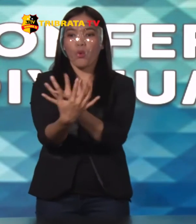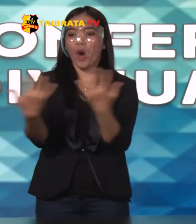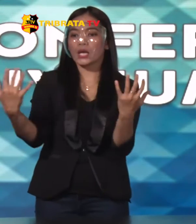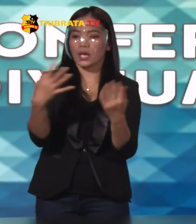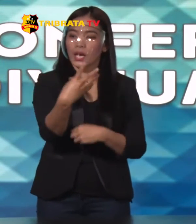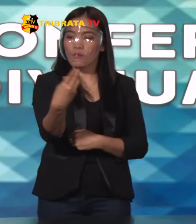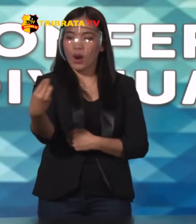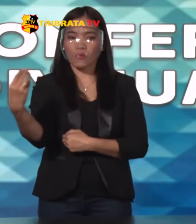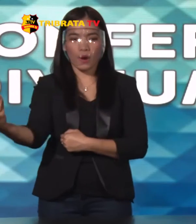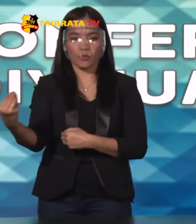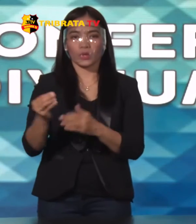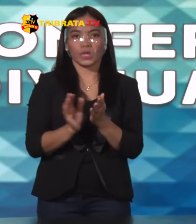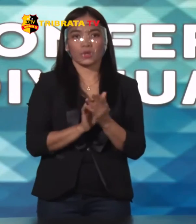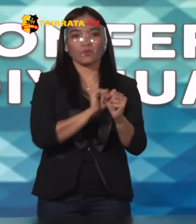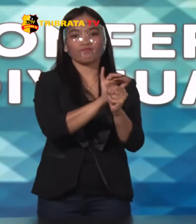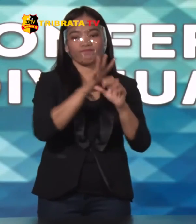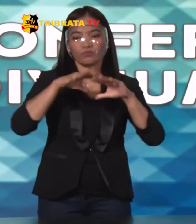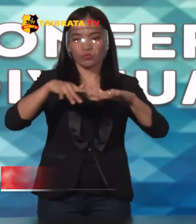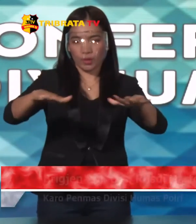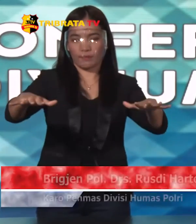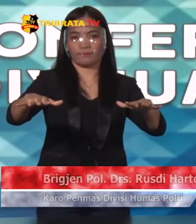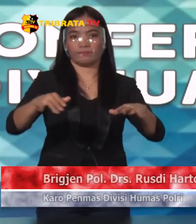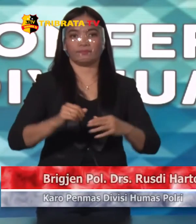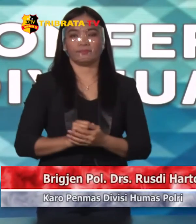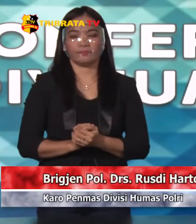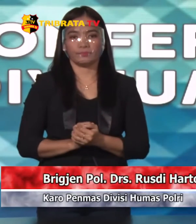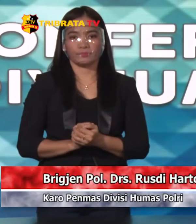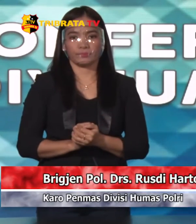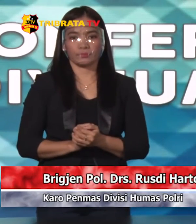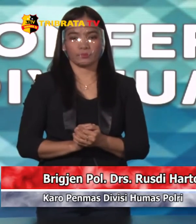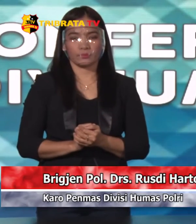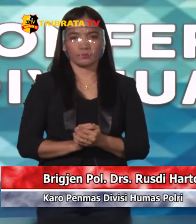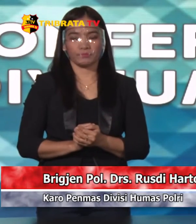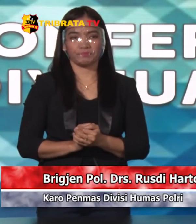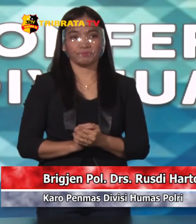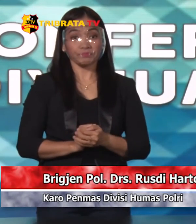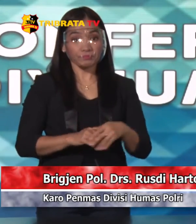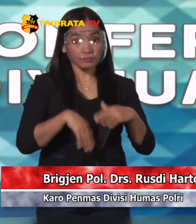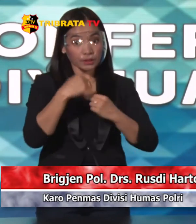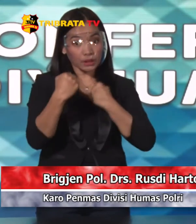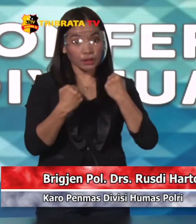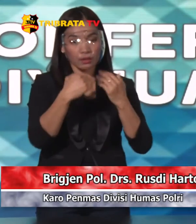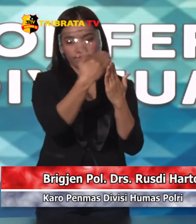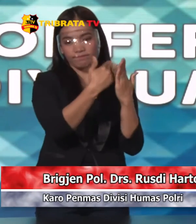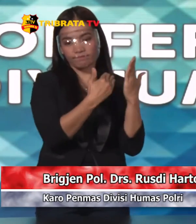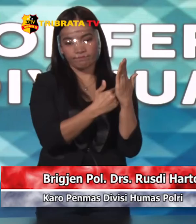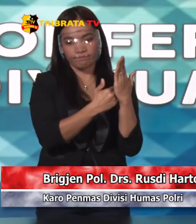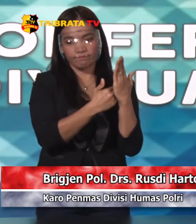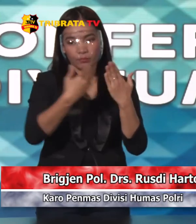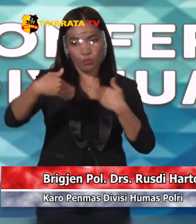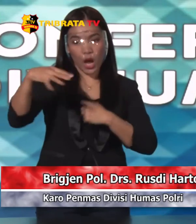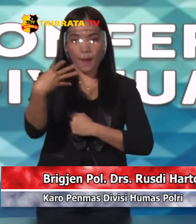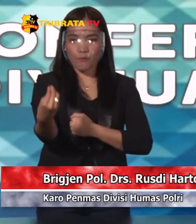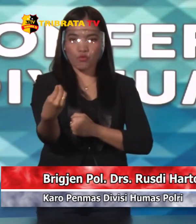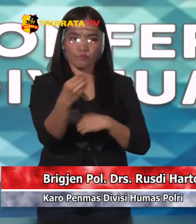corona ini Dari aktivitas kegiatan penjagaan mudik ini